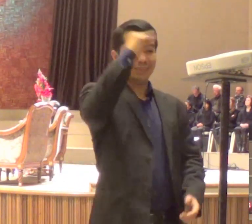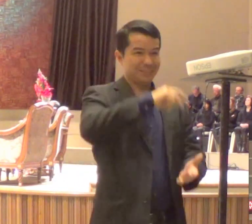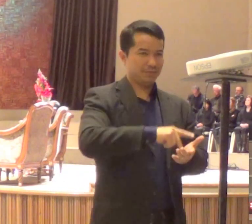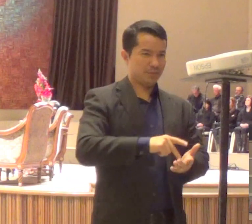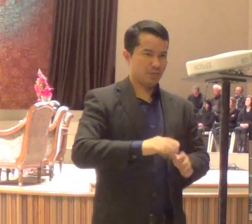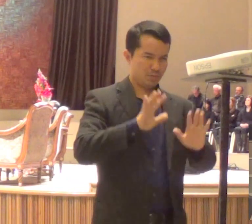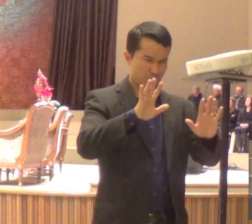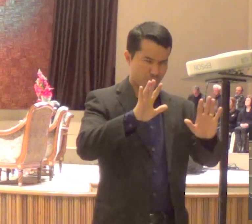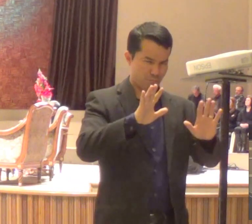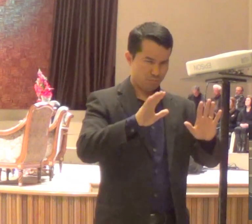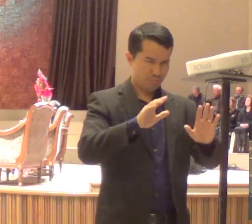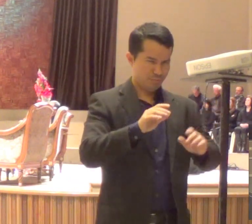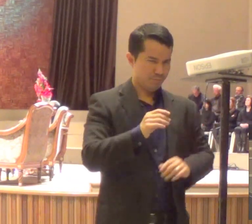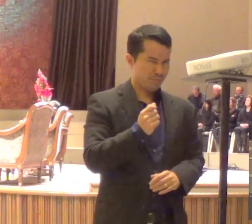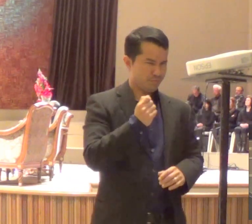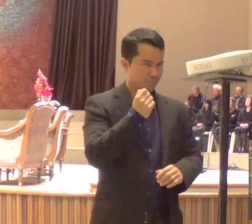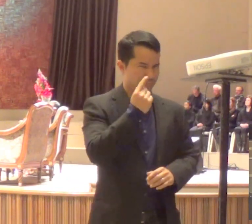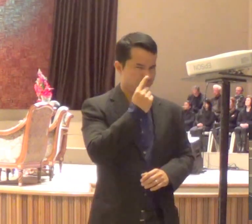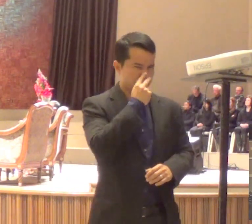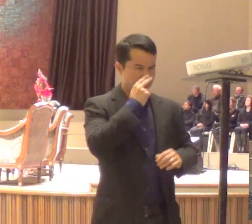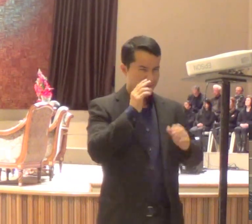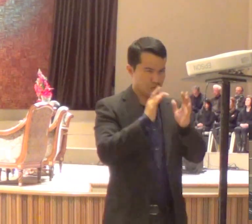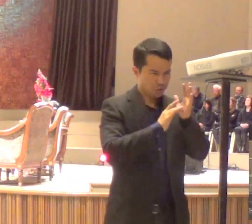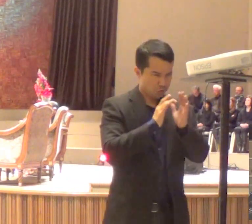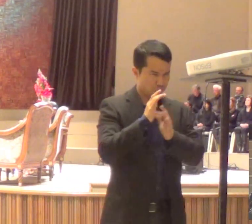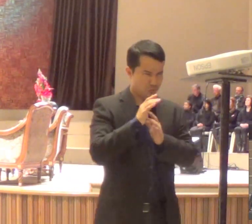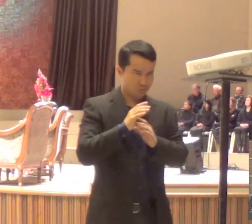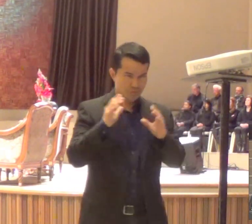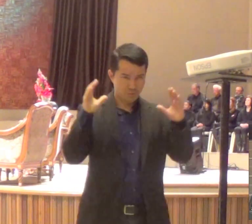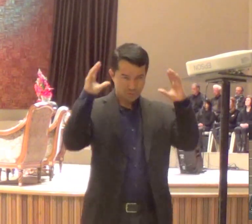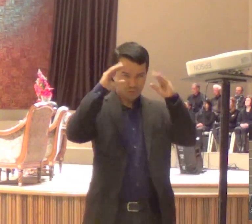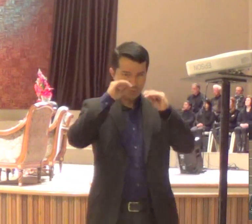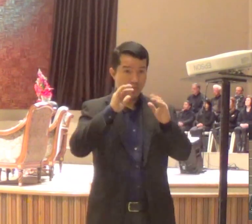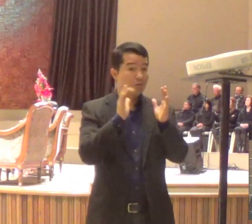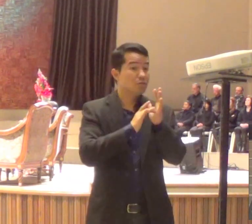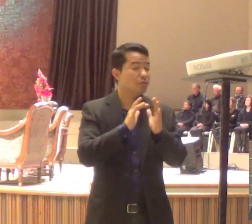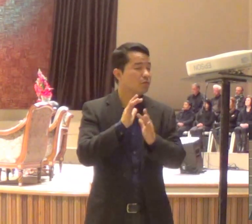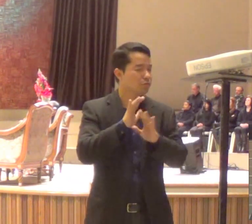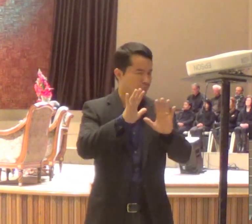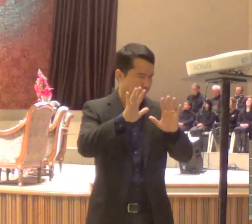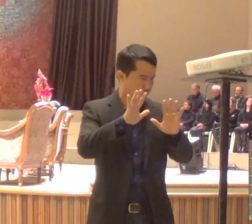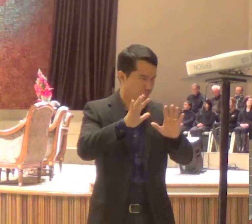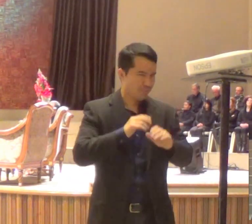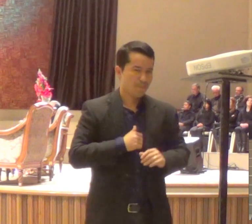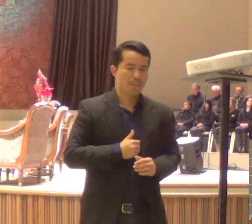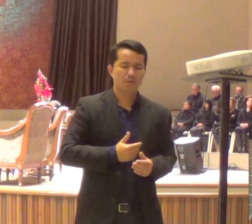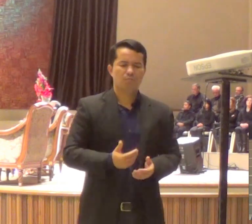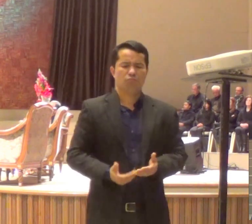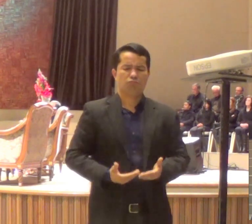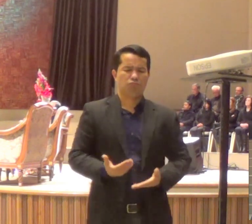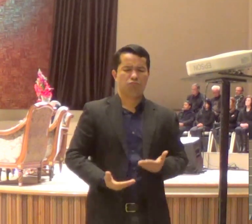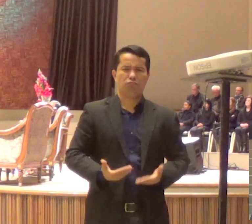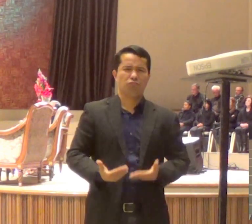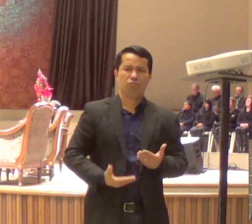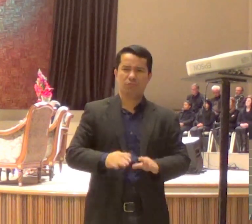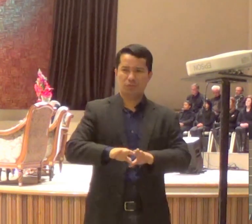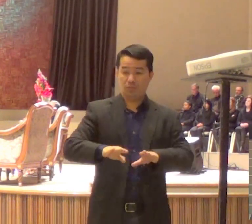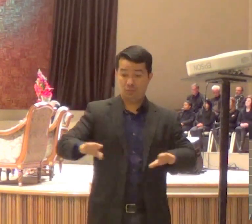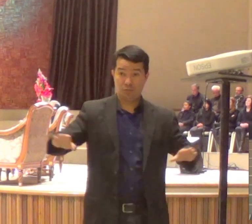noite em que Jesus, estava servindo, porque a Bíblia diz, lá no Evangelho de João, capítulo 13, que